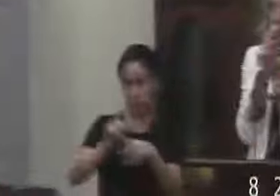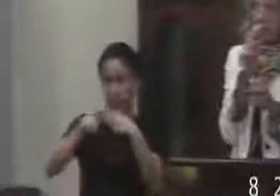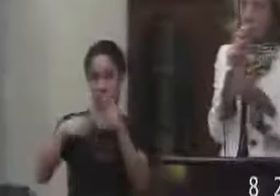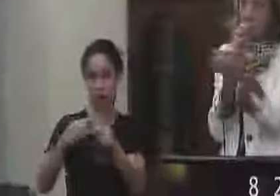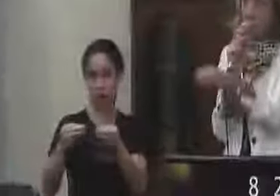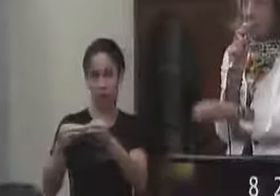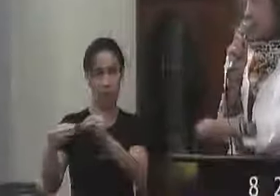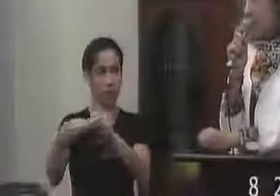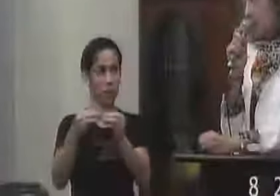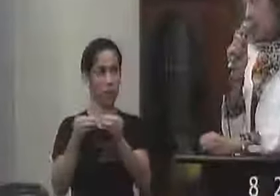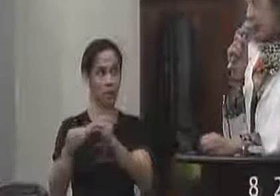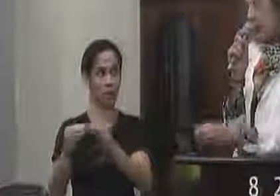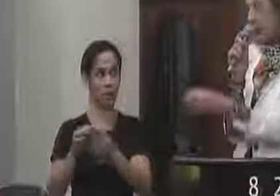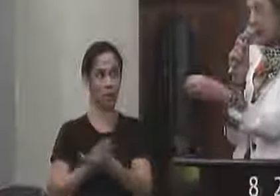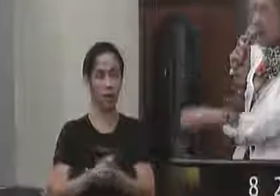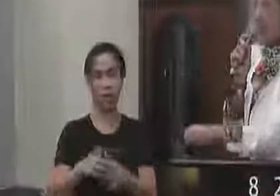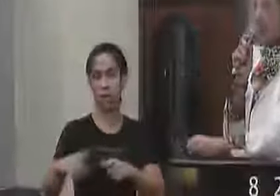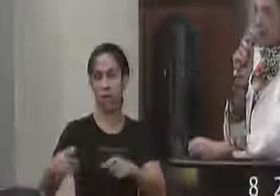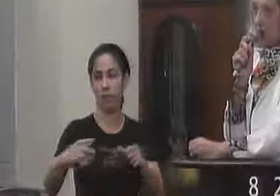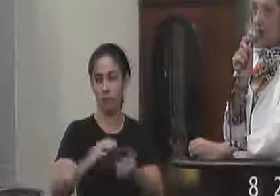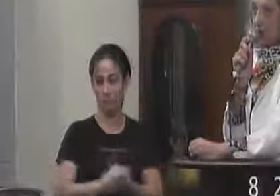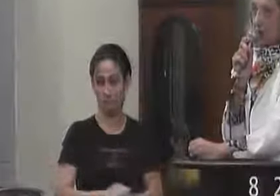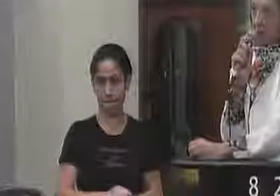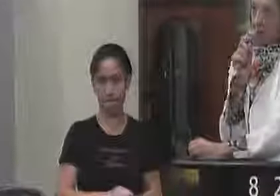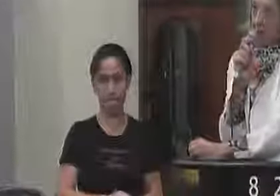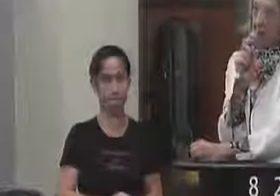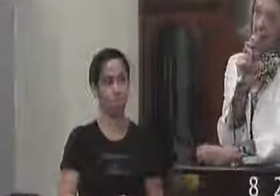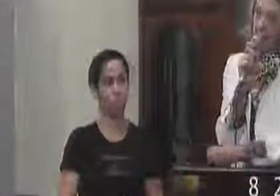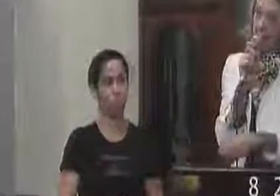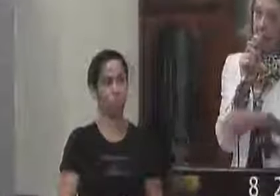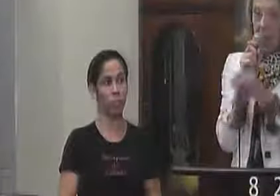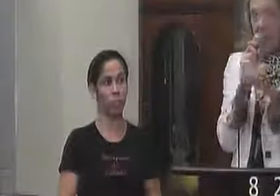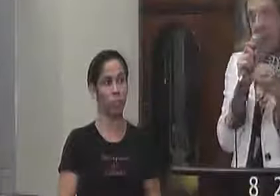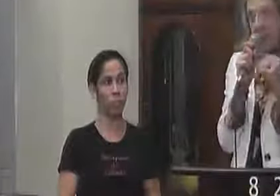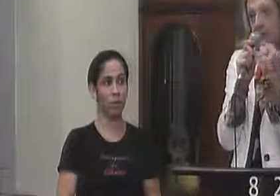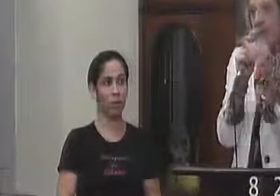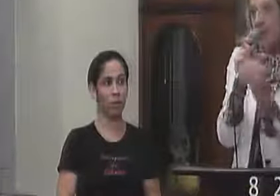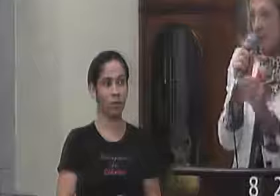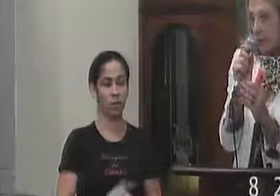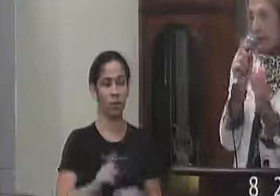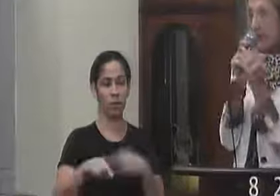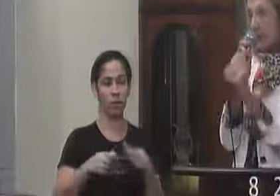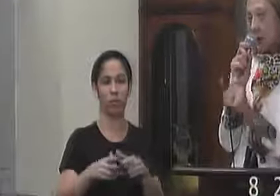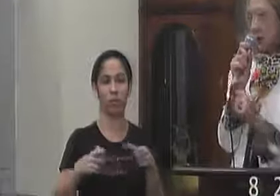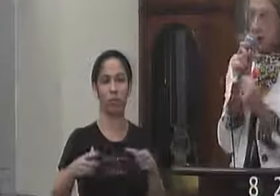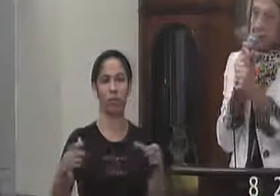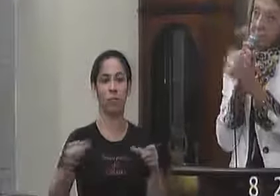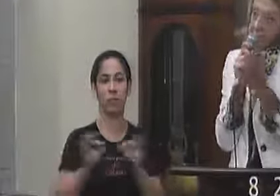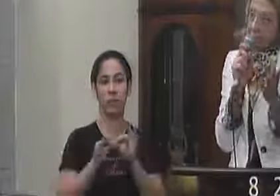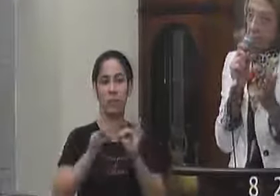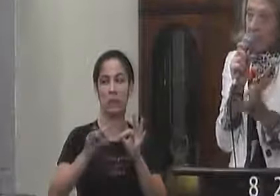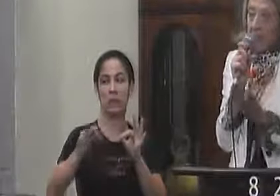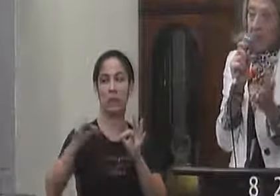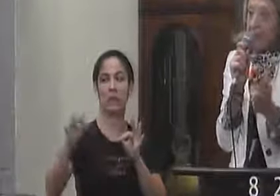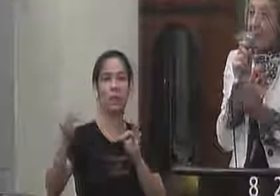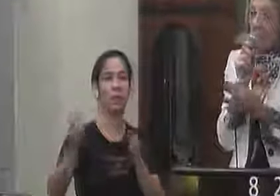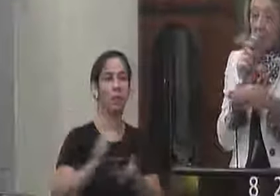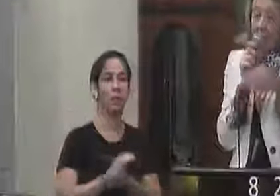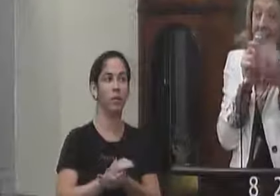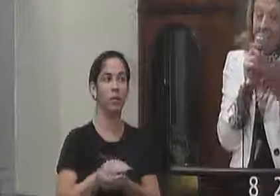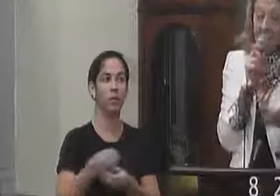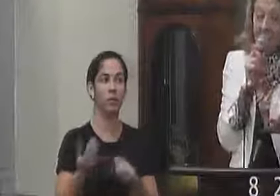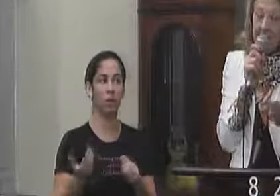mais próximos daquela unidade tá e aí vai estendendo a distância o critério